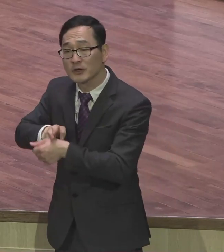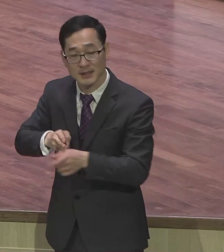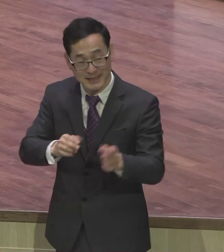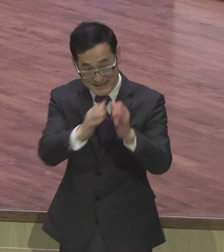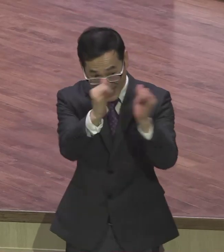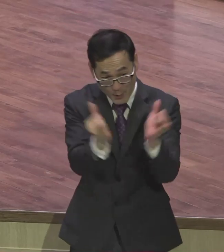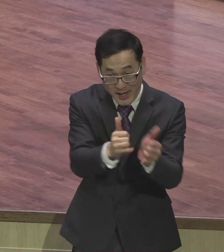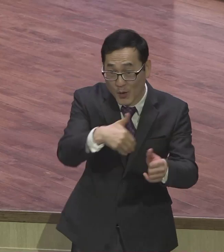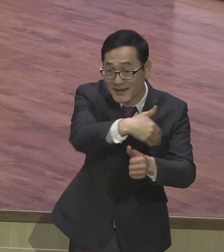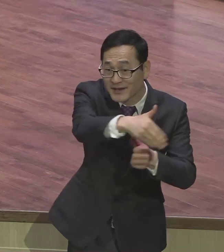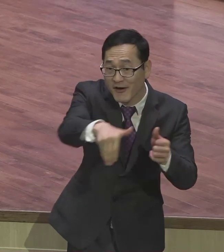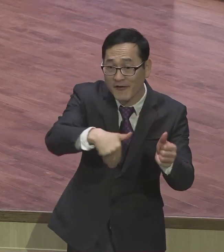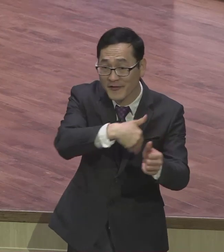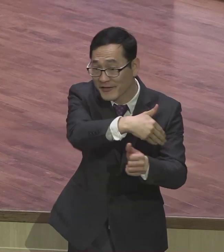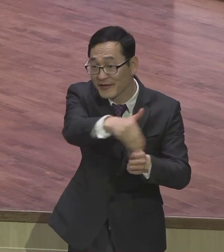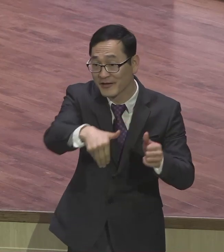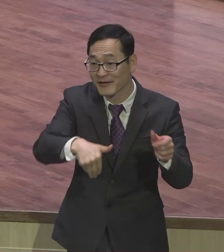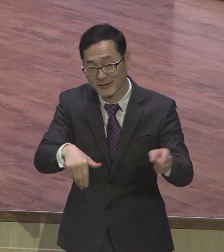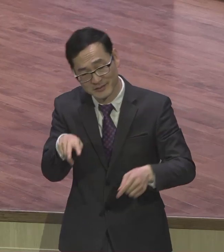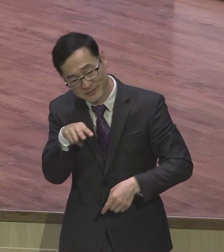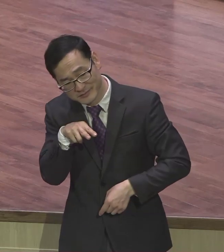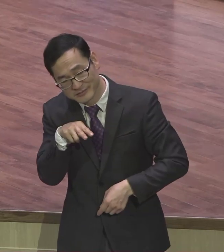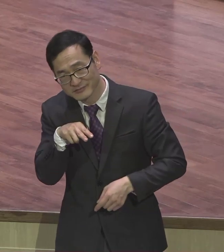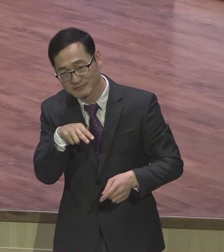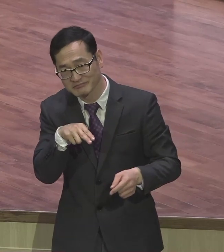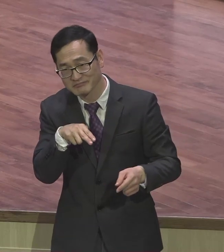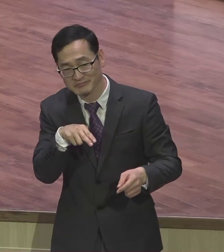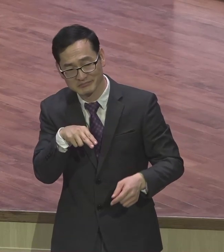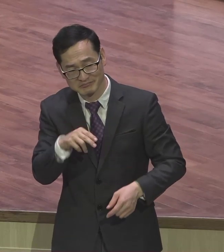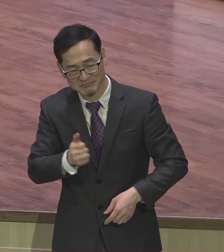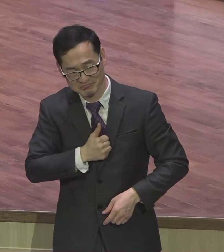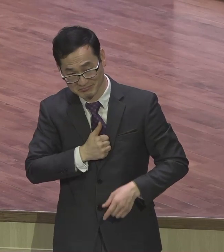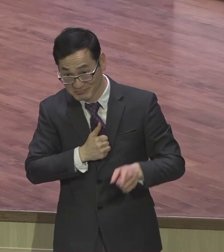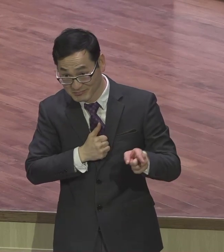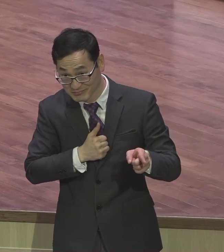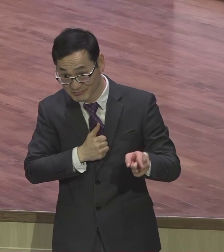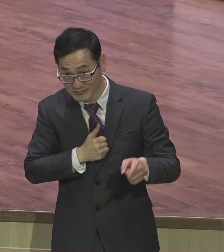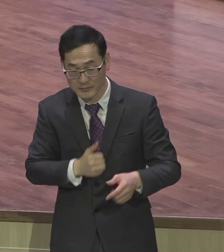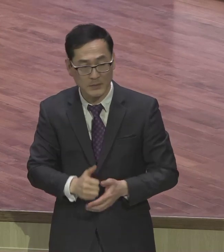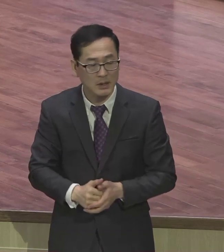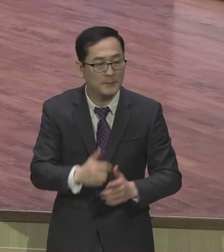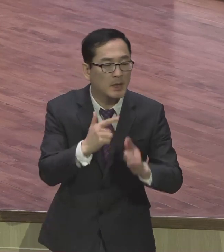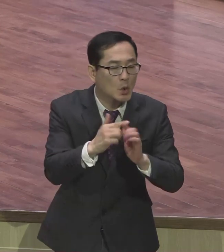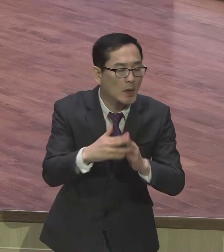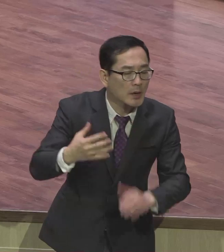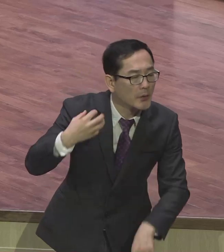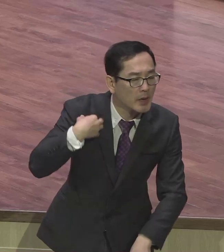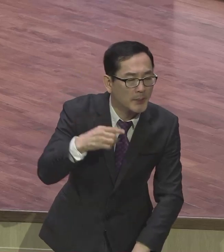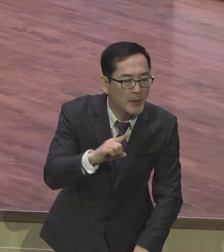상황을 바탕으로 교회가 그러면 어떤 역할이 되느냐 빌리포 교회가